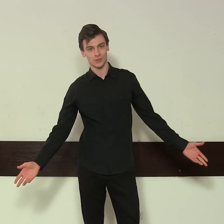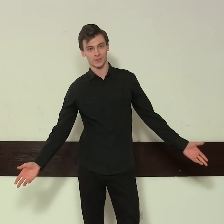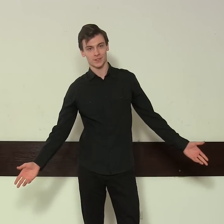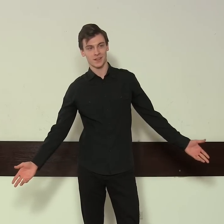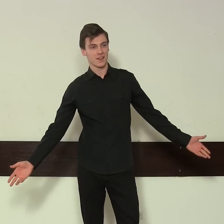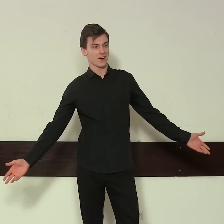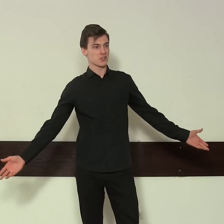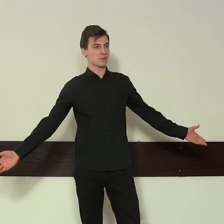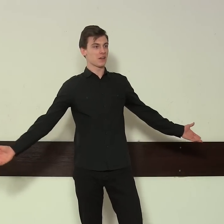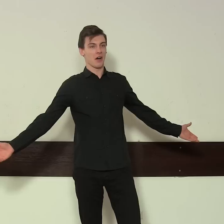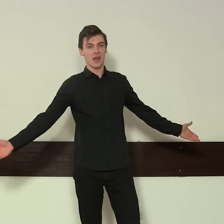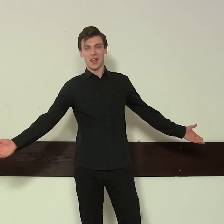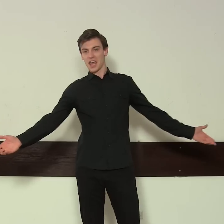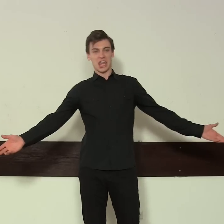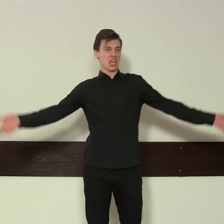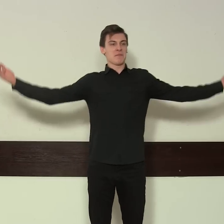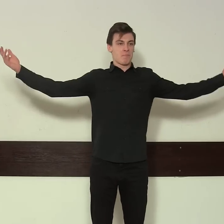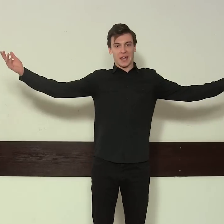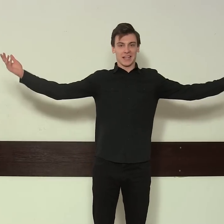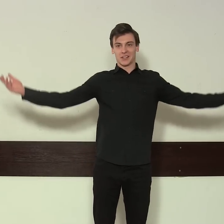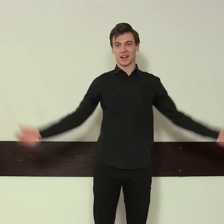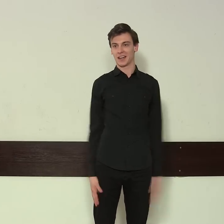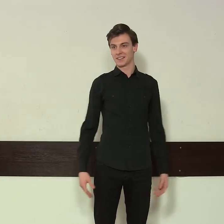Choćby do... Imperatora!